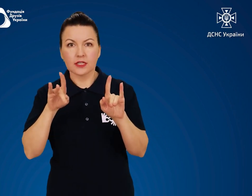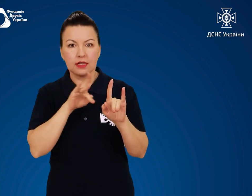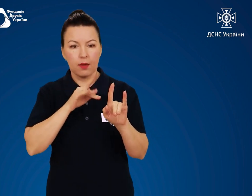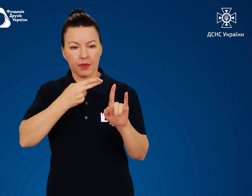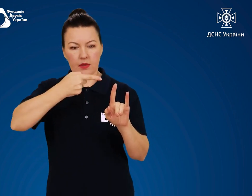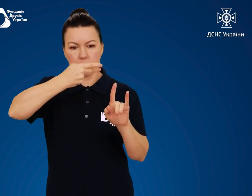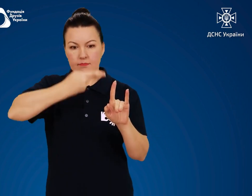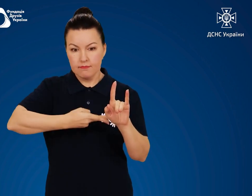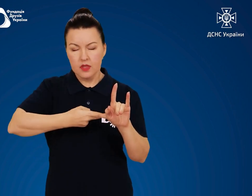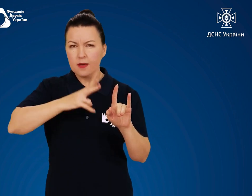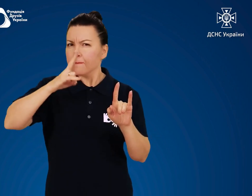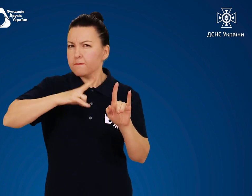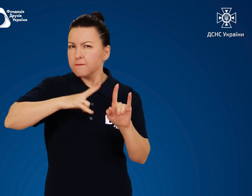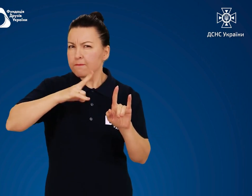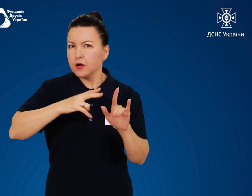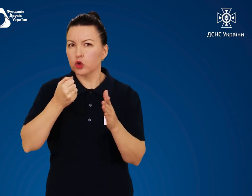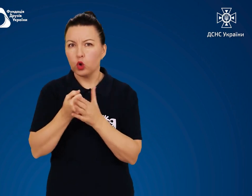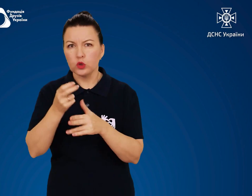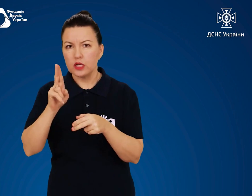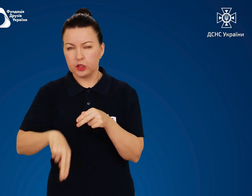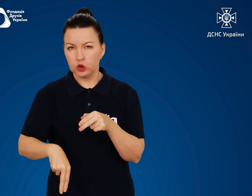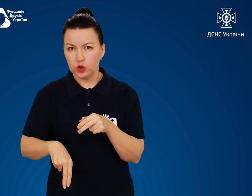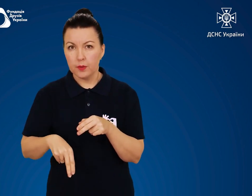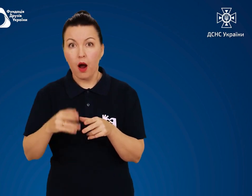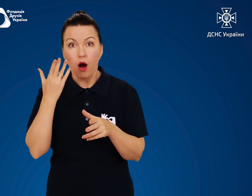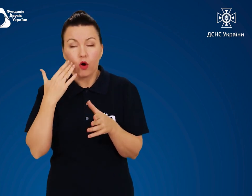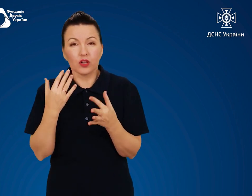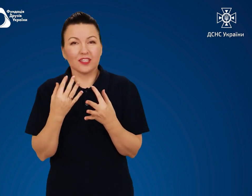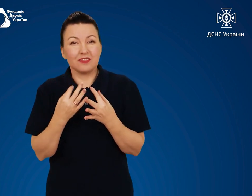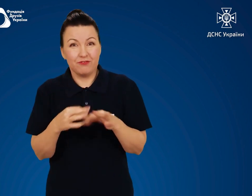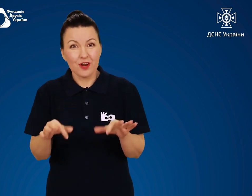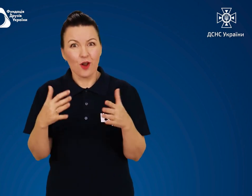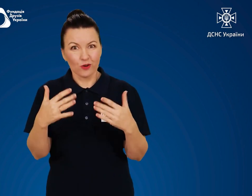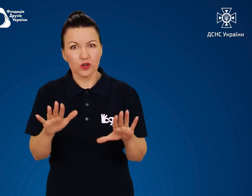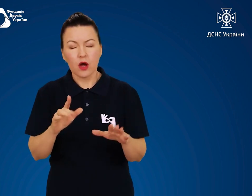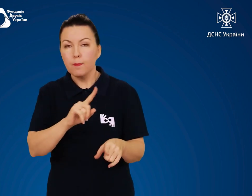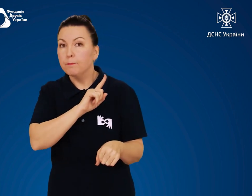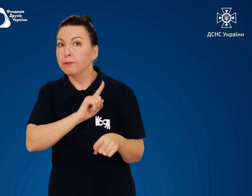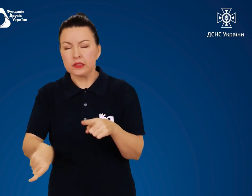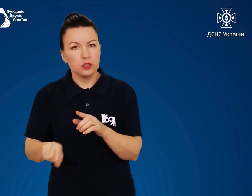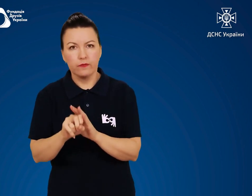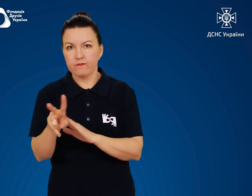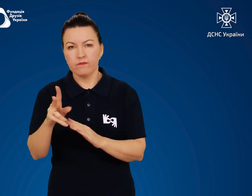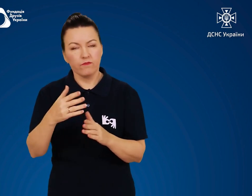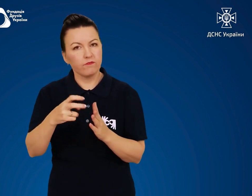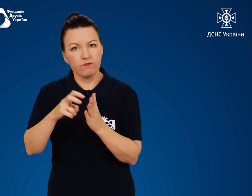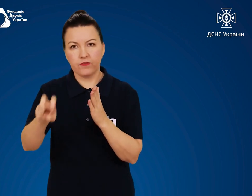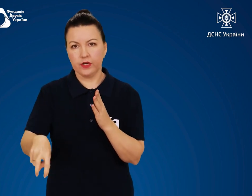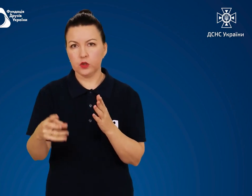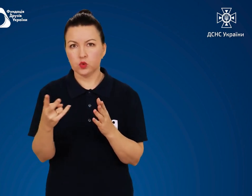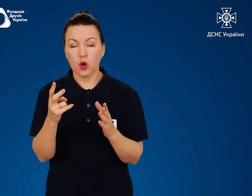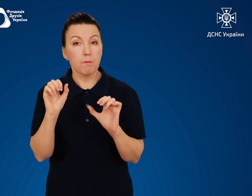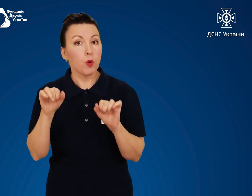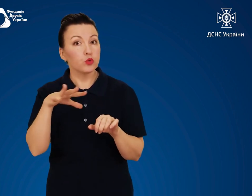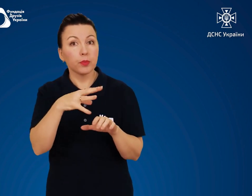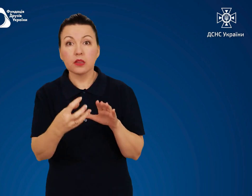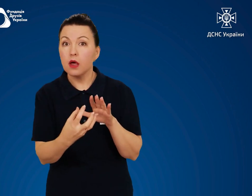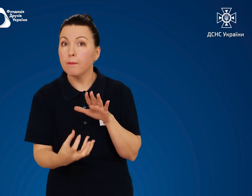Після звільнення негайно залиште літак або автобус, тому що не виключена